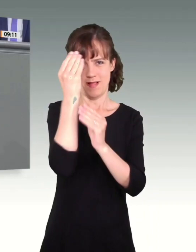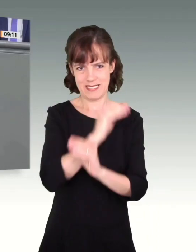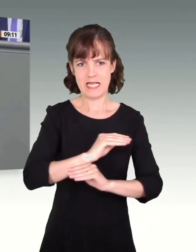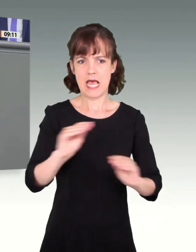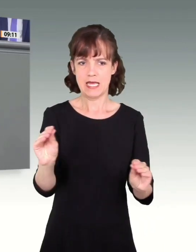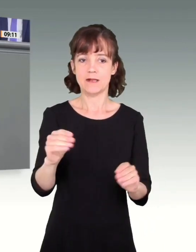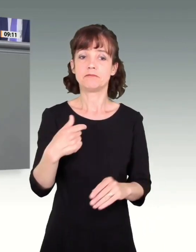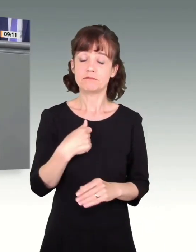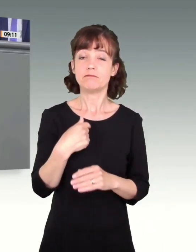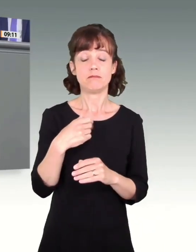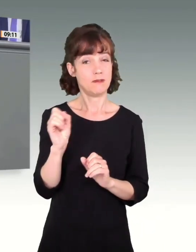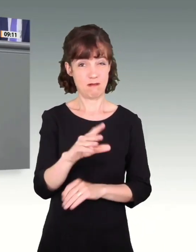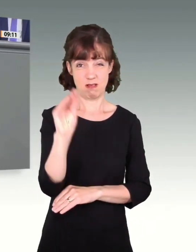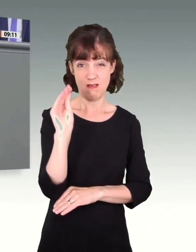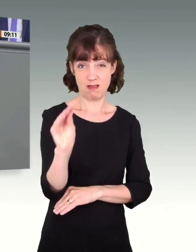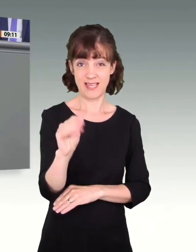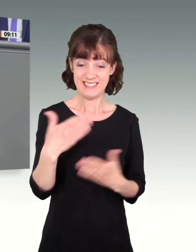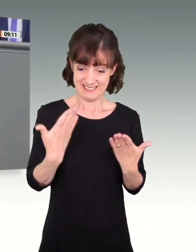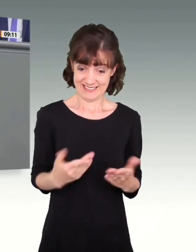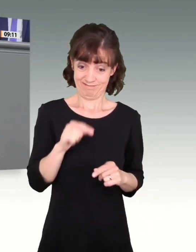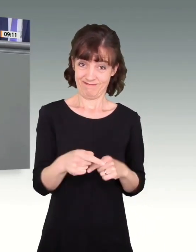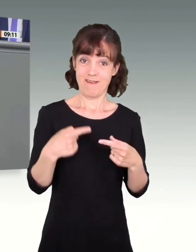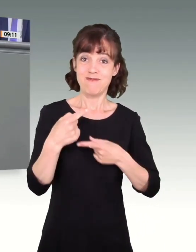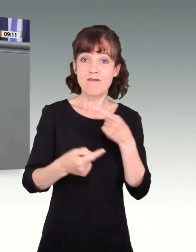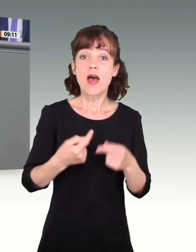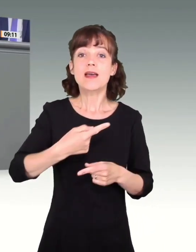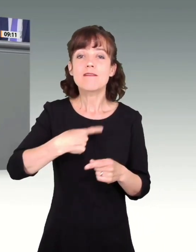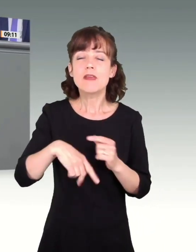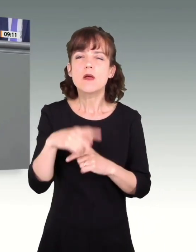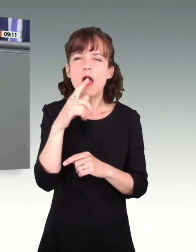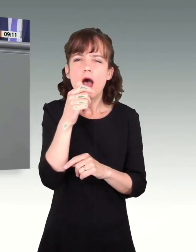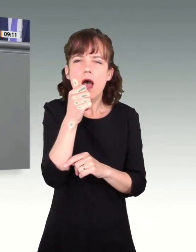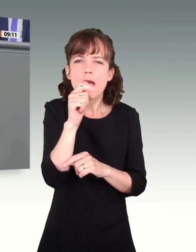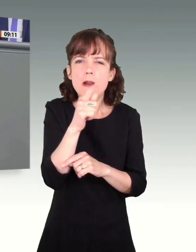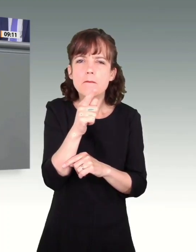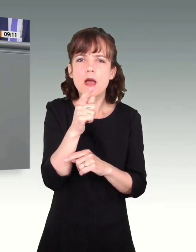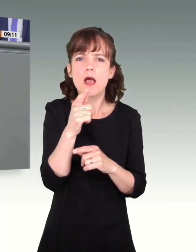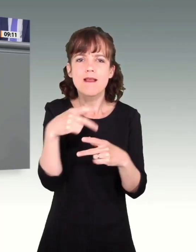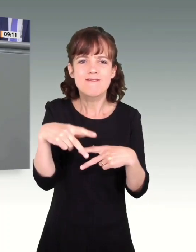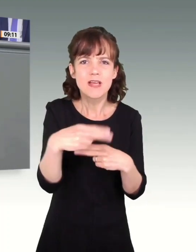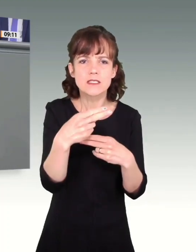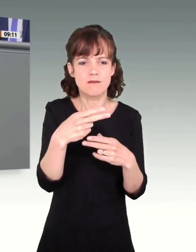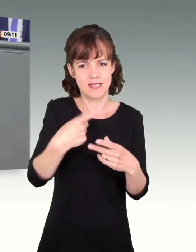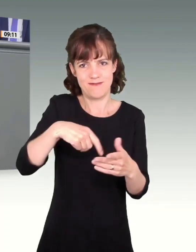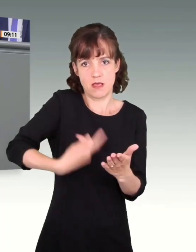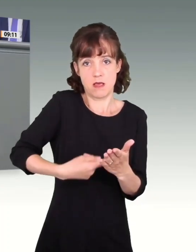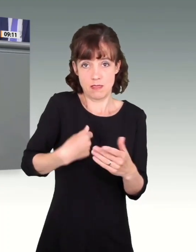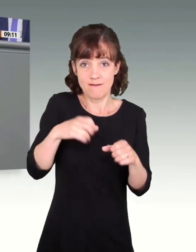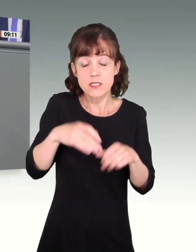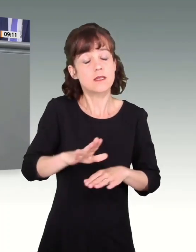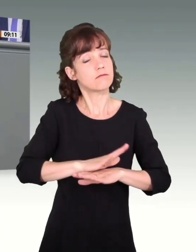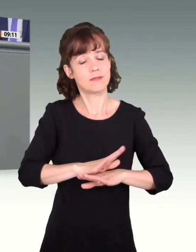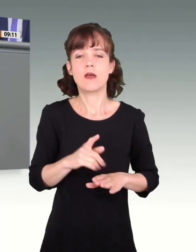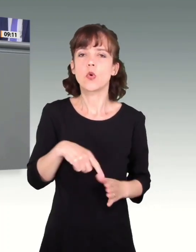Ich sage Ihnen eines. Wir werden in diesem Verfahren nicht ein einziges Mal auf uns zustehende Fristen verzichten, weil wir ein